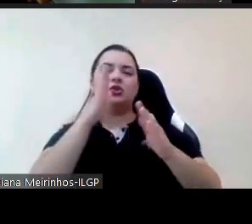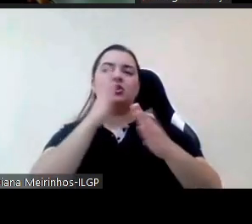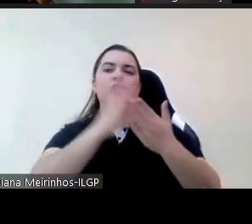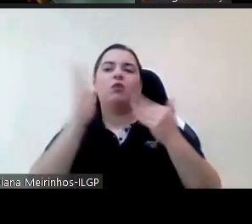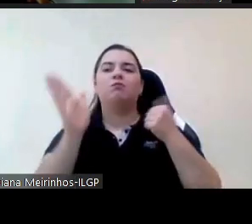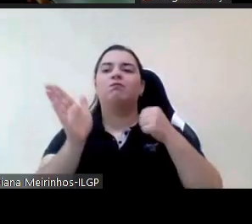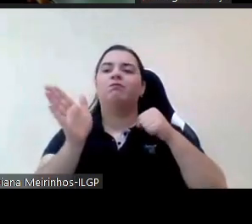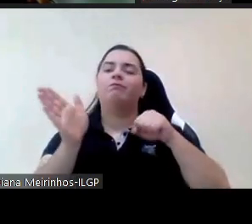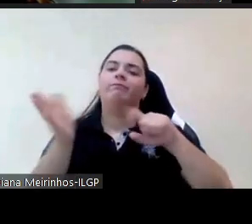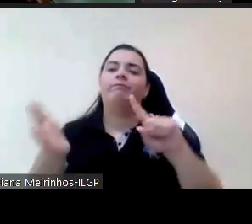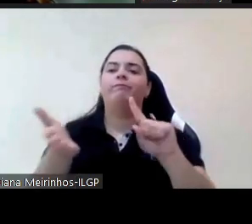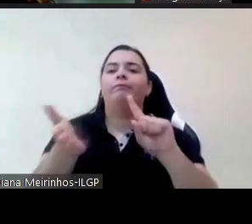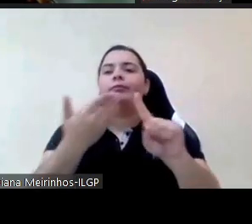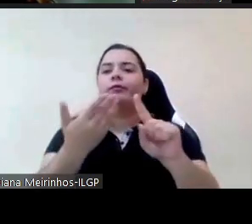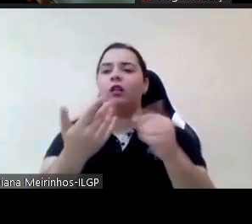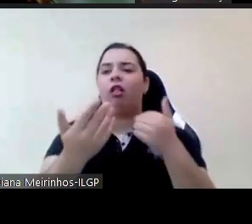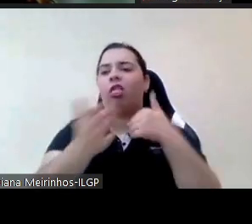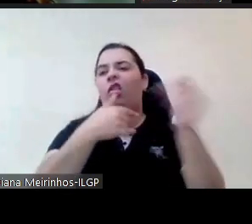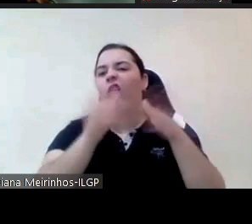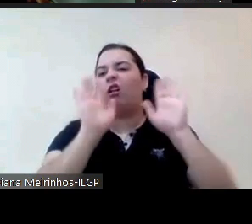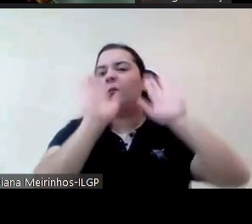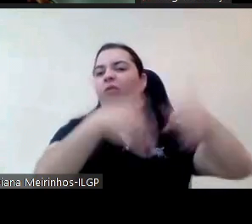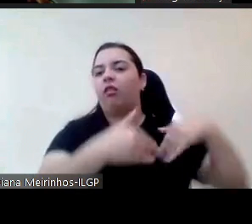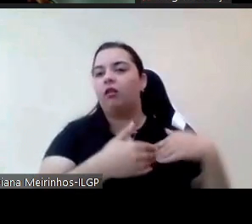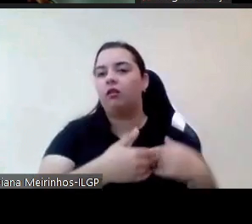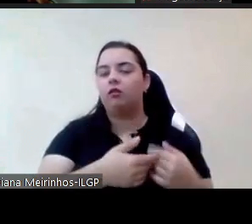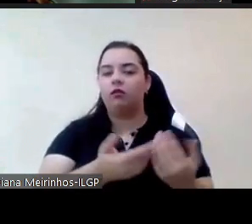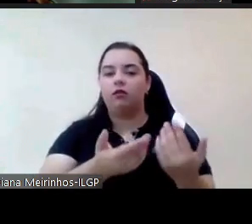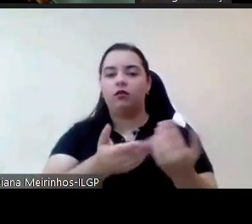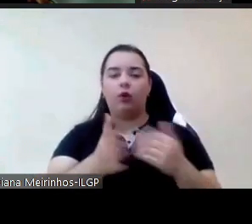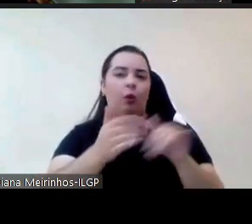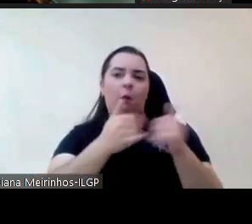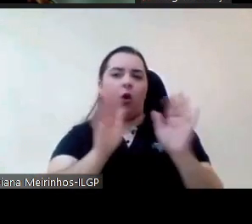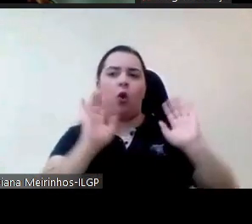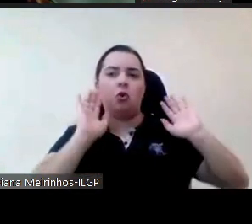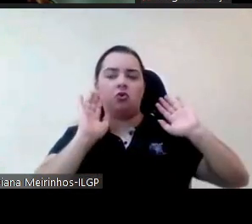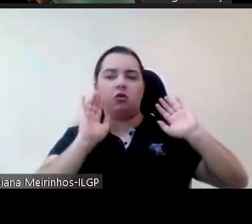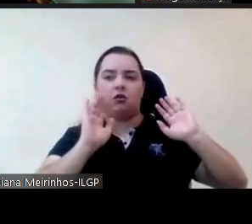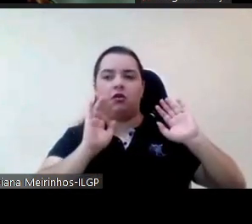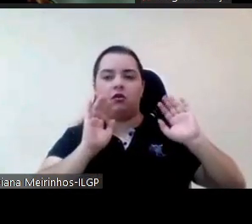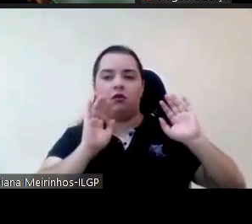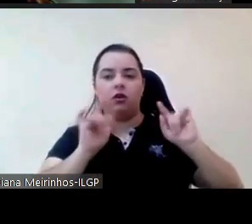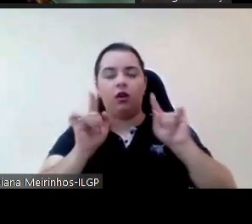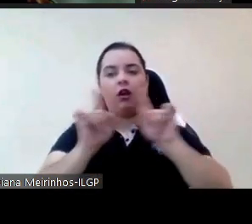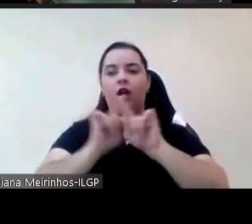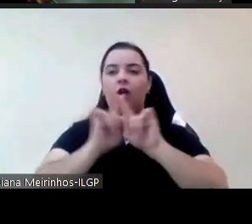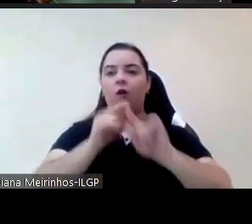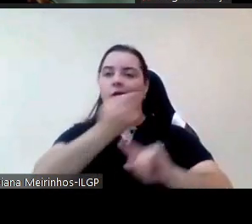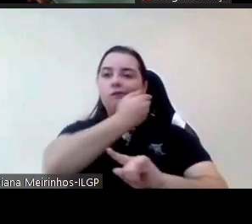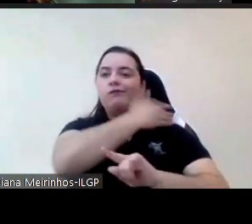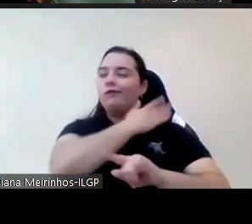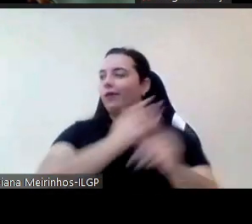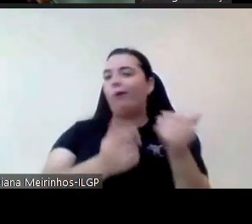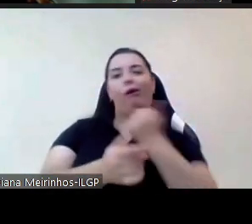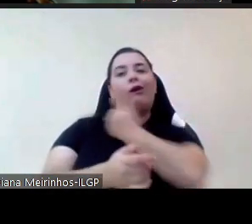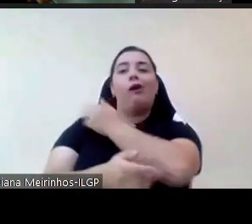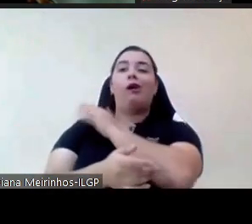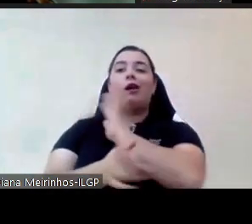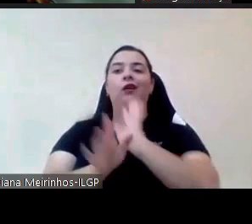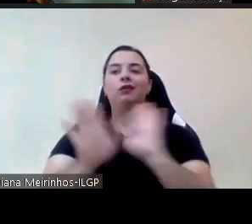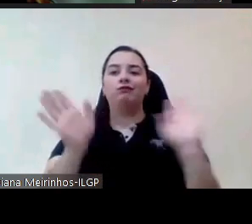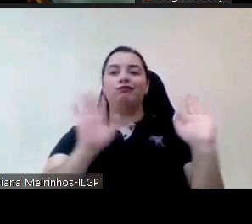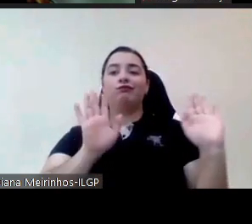e tal e o sacudir e realmente não se sacode para nenhum porque faz muito mal à criança